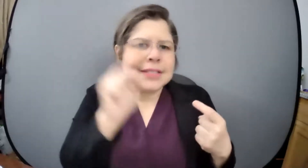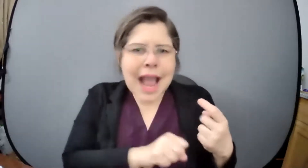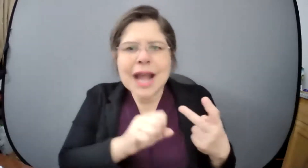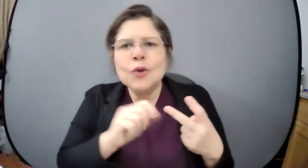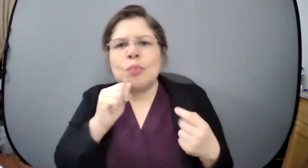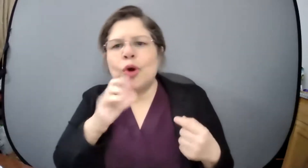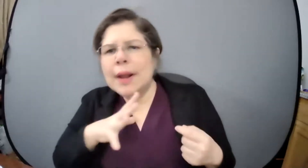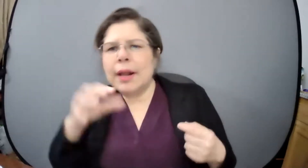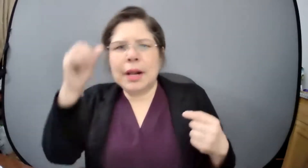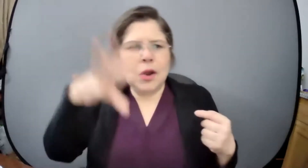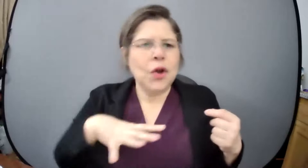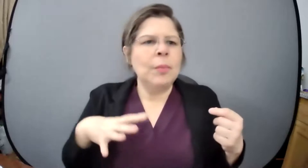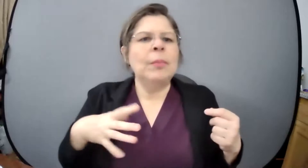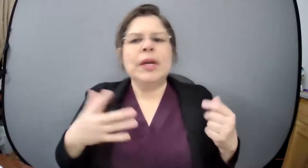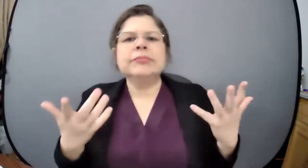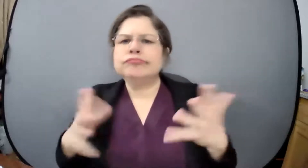por eso